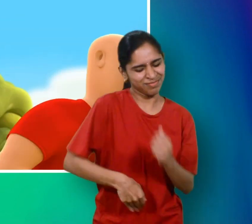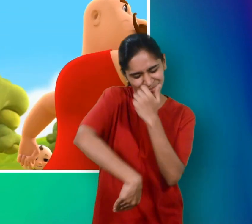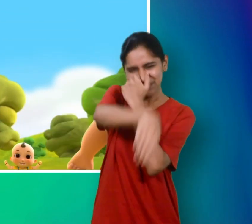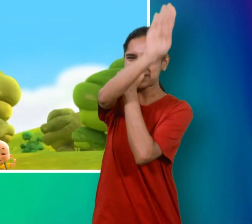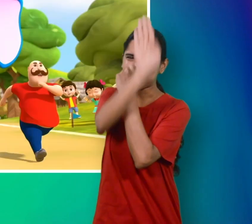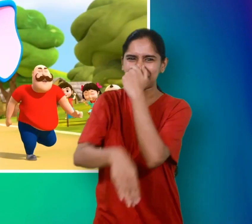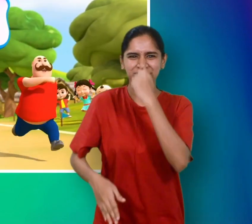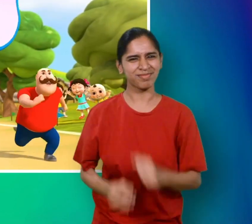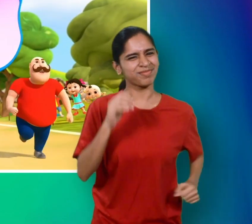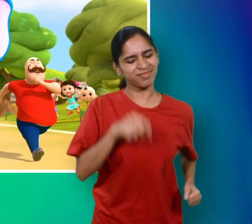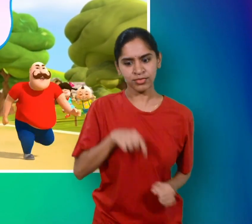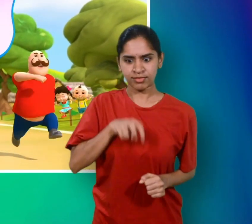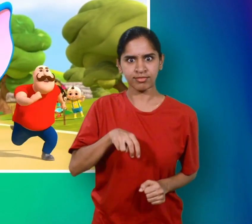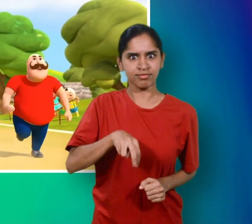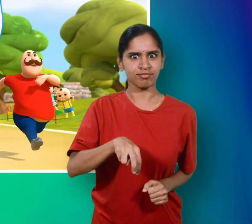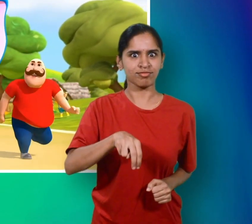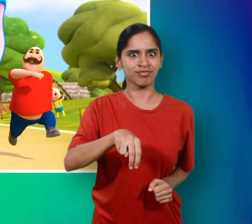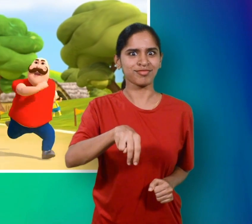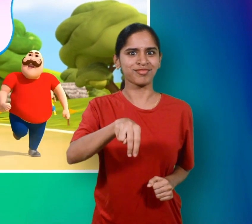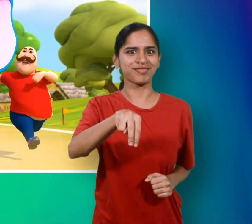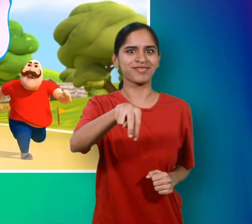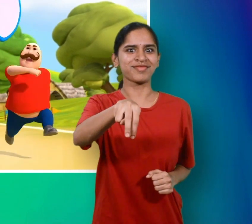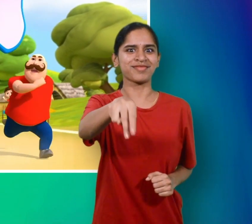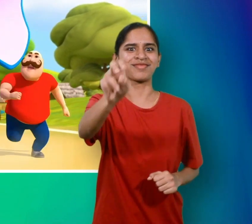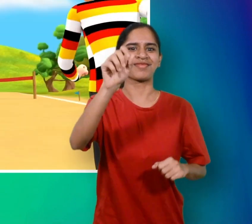भागा सबसे आगे